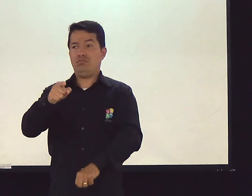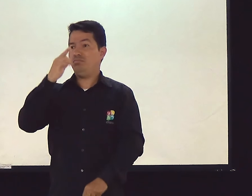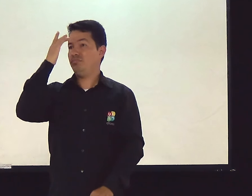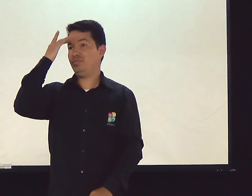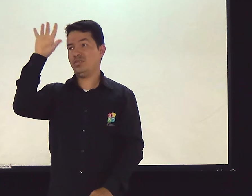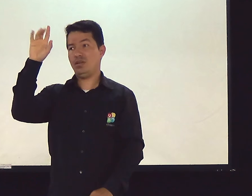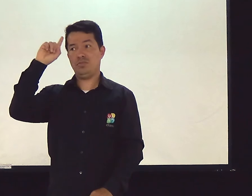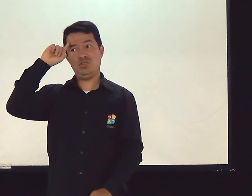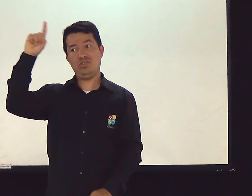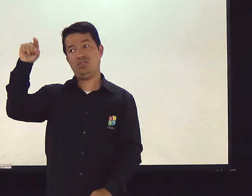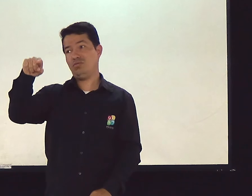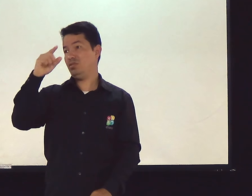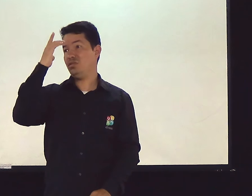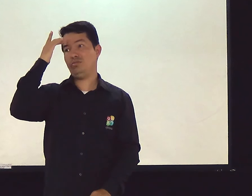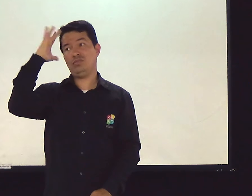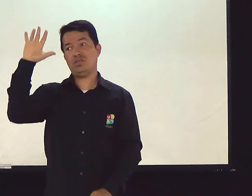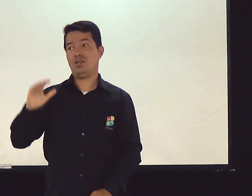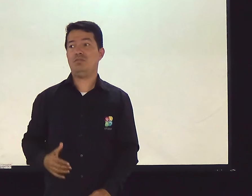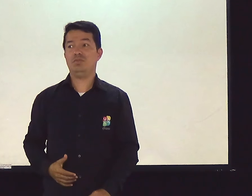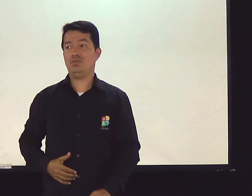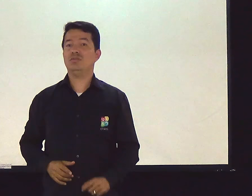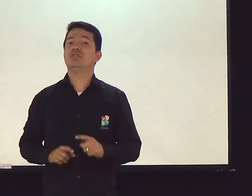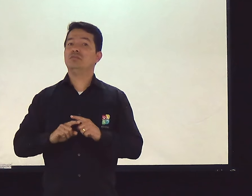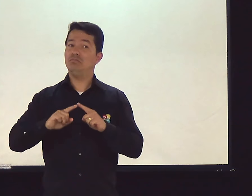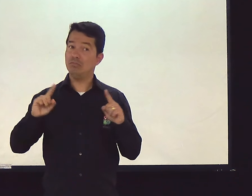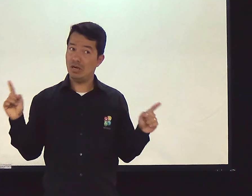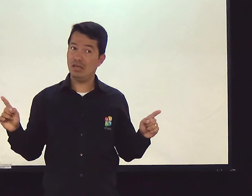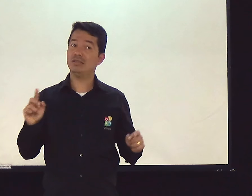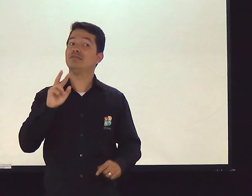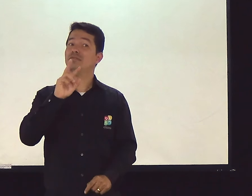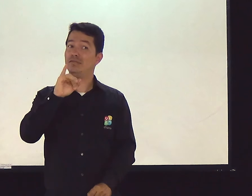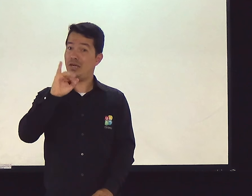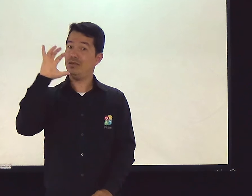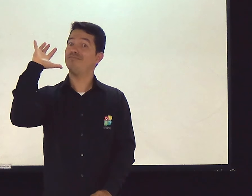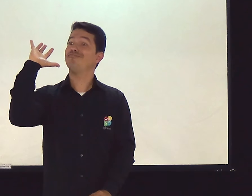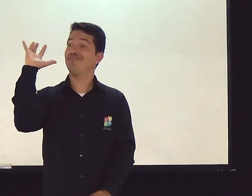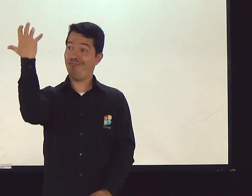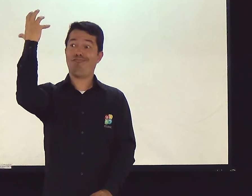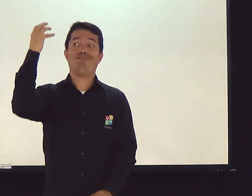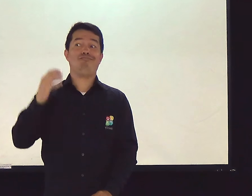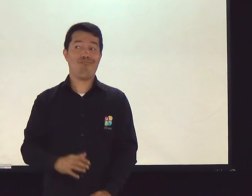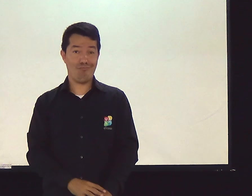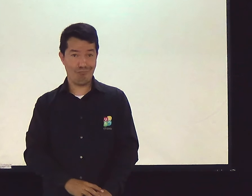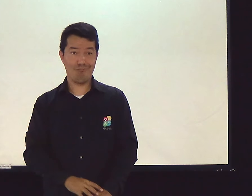Porque a hora você não sabe. O dia você não sabe. Mas vai acontecer.